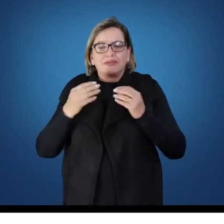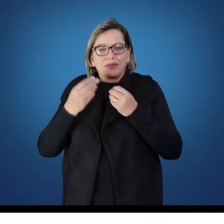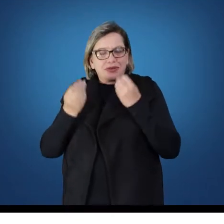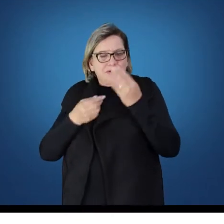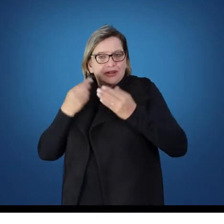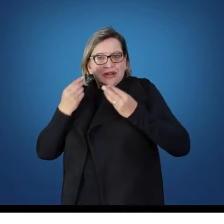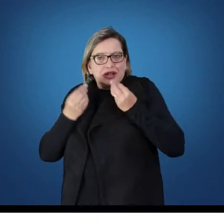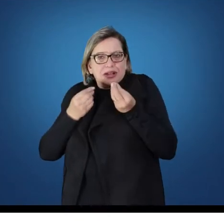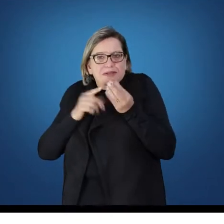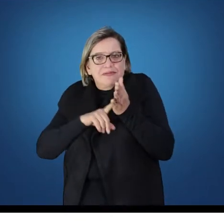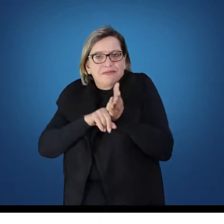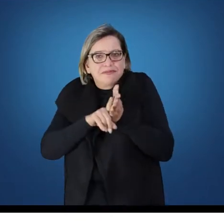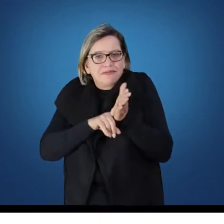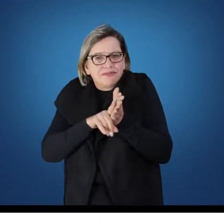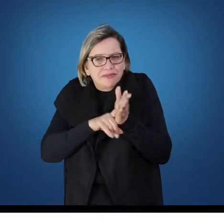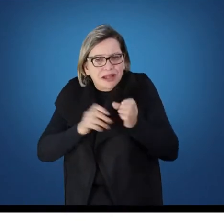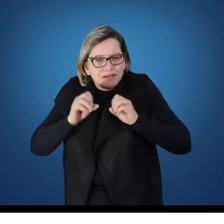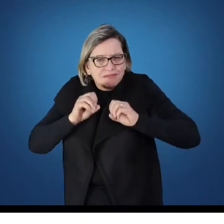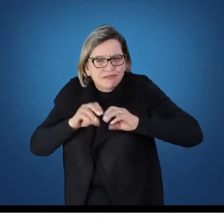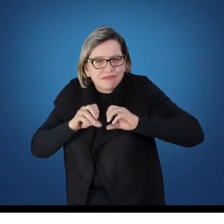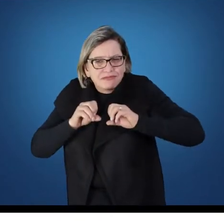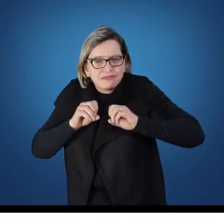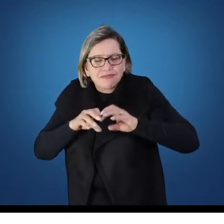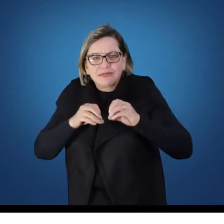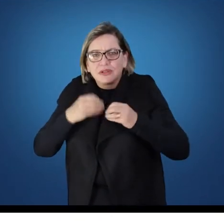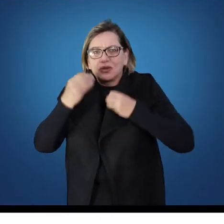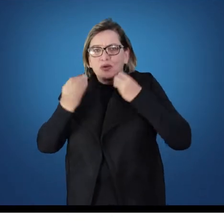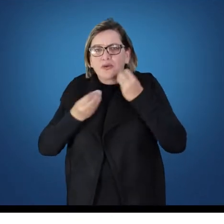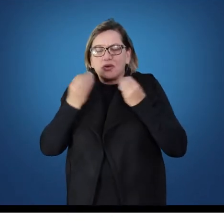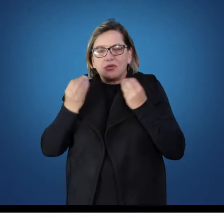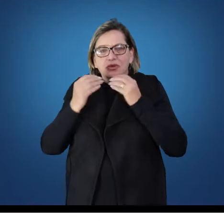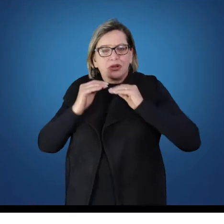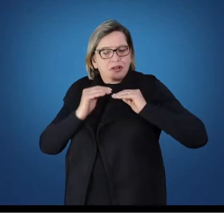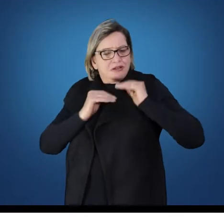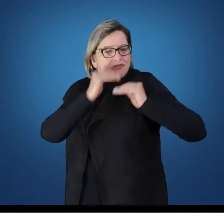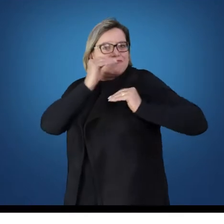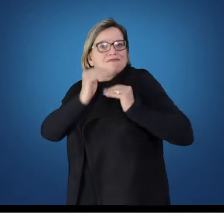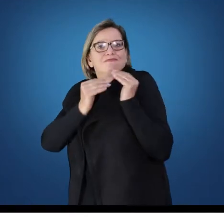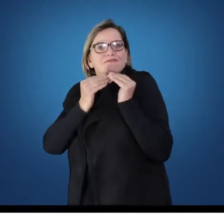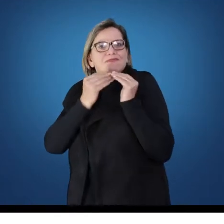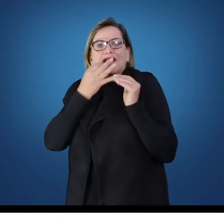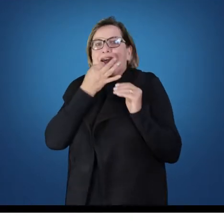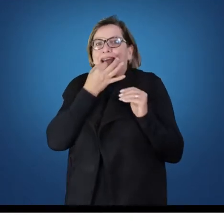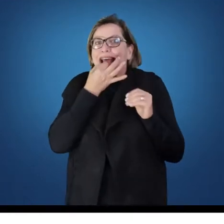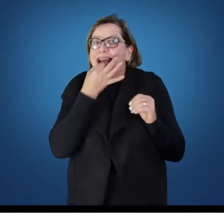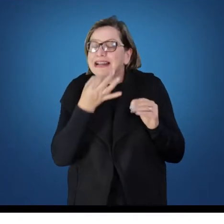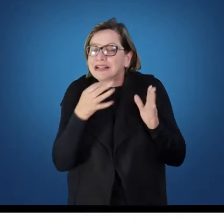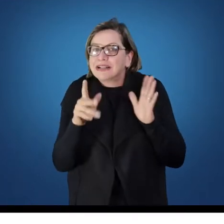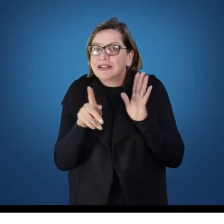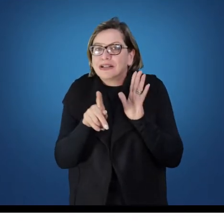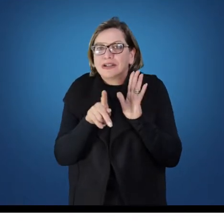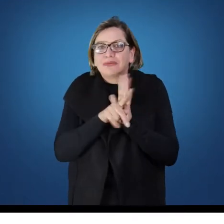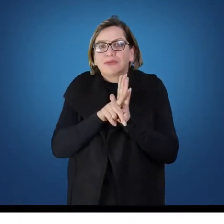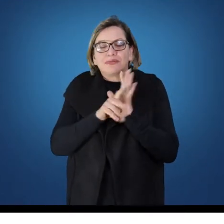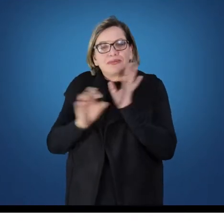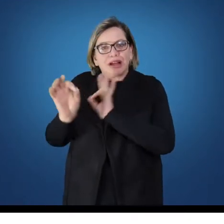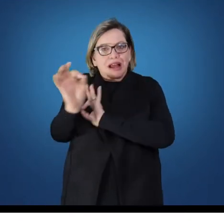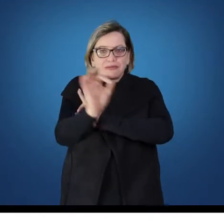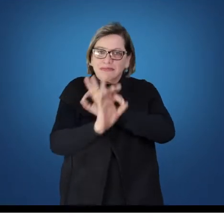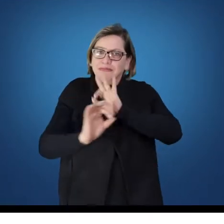na possibilidade de desenvolver críticas a respeito da elaboração do